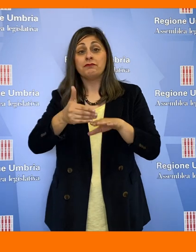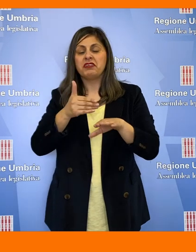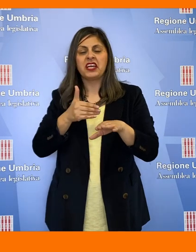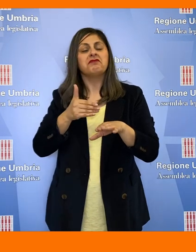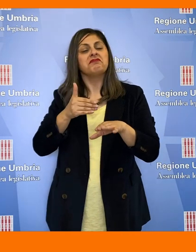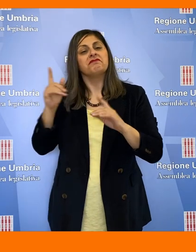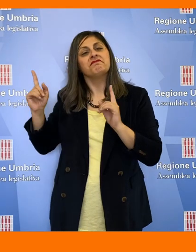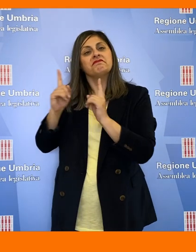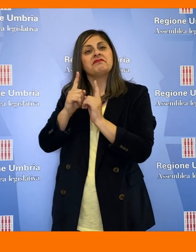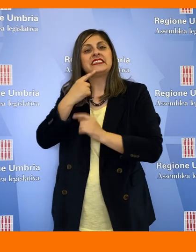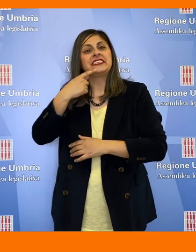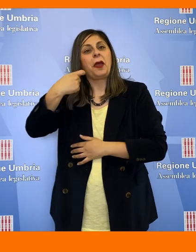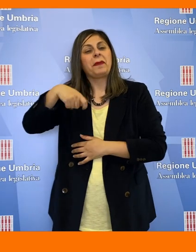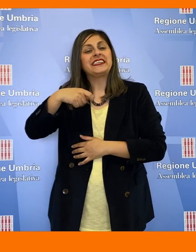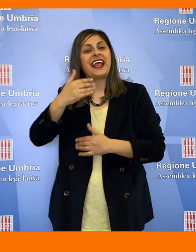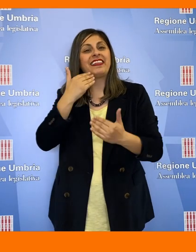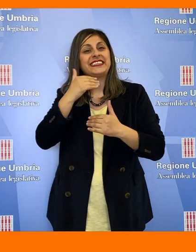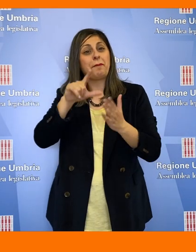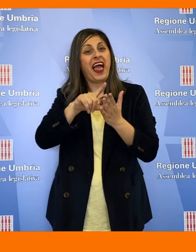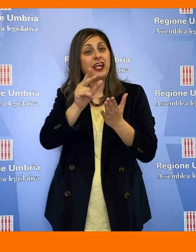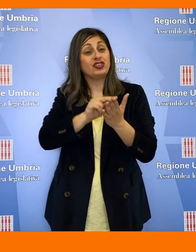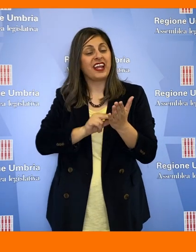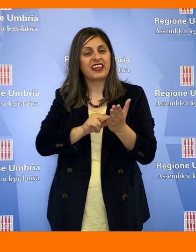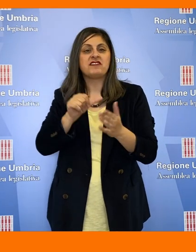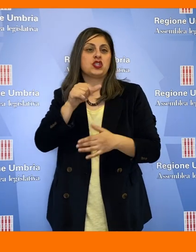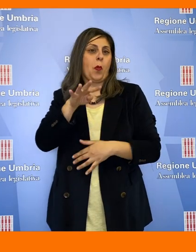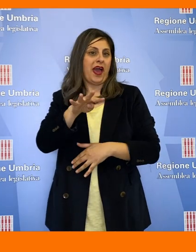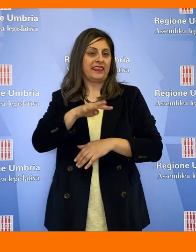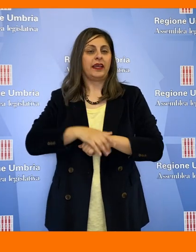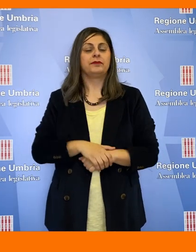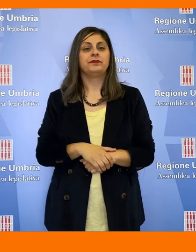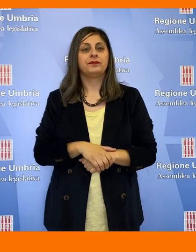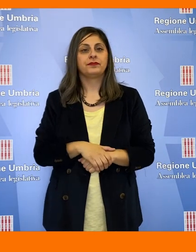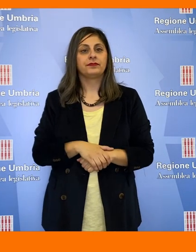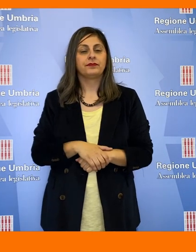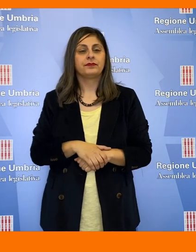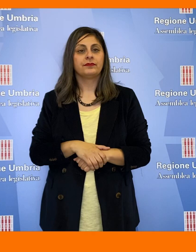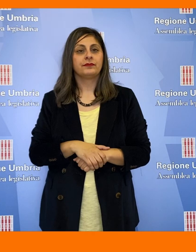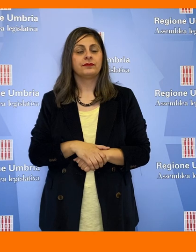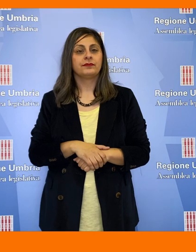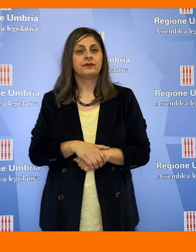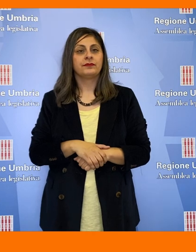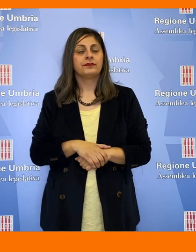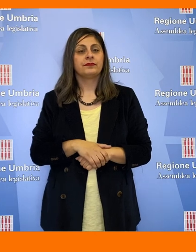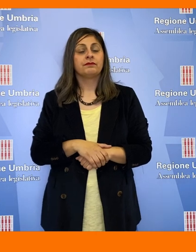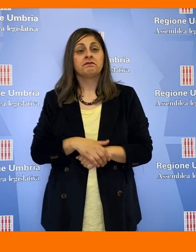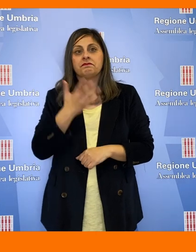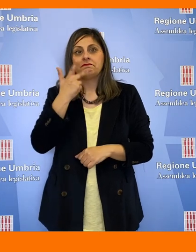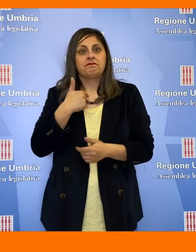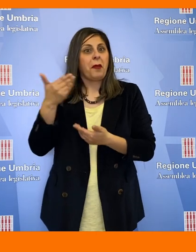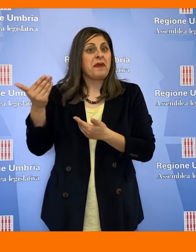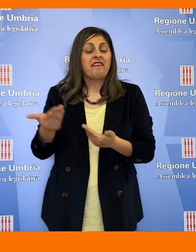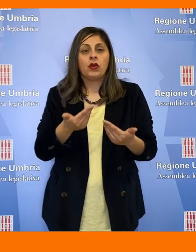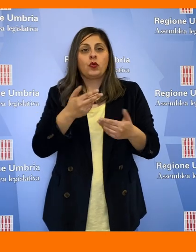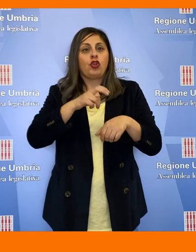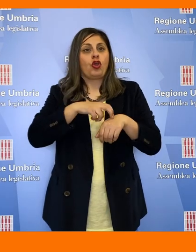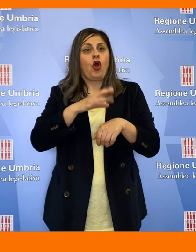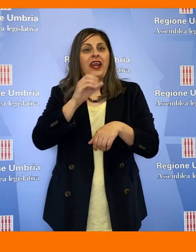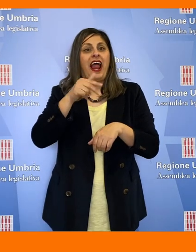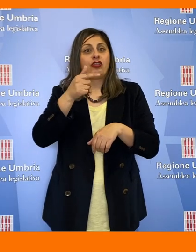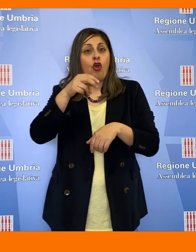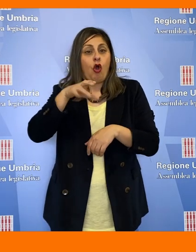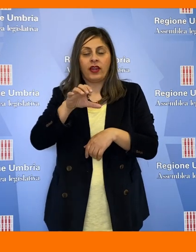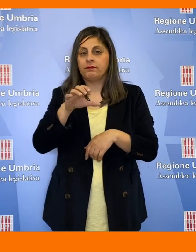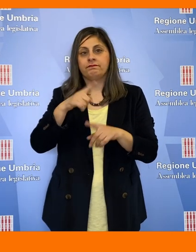Cantone è stato ricevuto dalla Presidente dell'Assemblea Legislativa, Marco Squarta. Ho voluto dare il benvenuto al Dottor